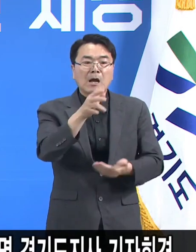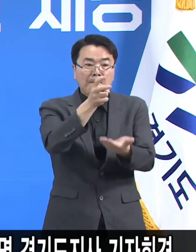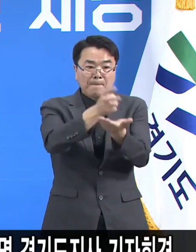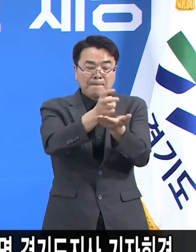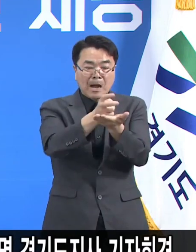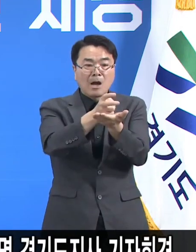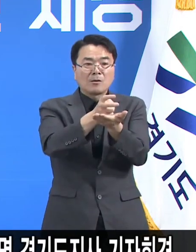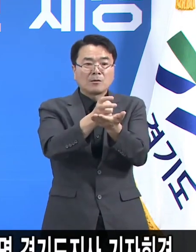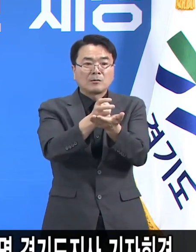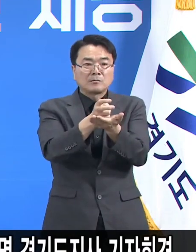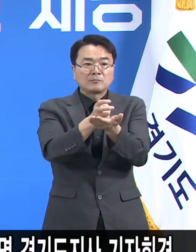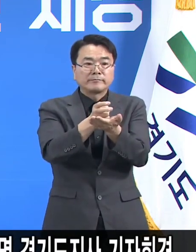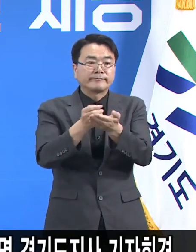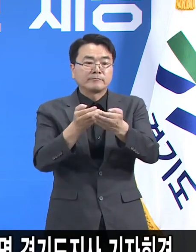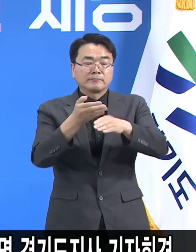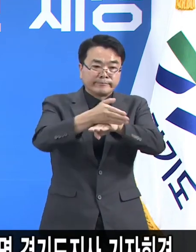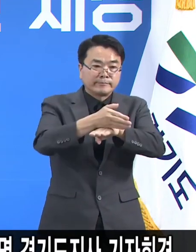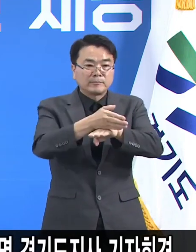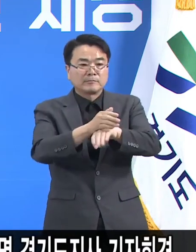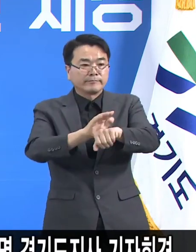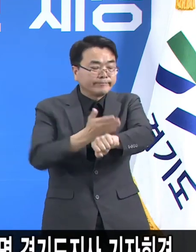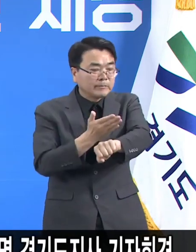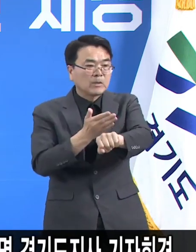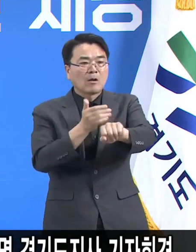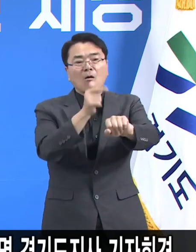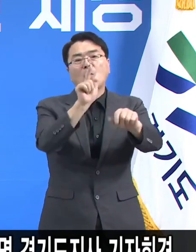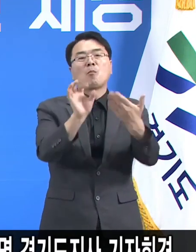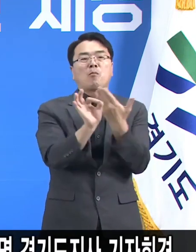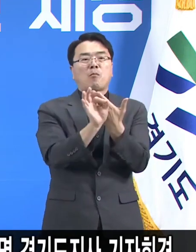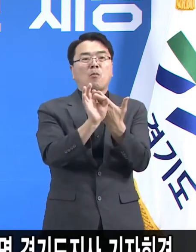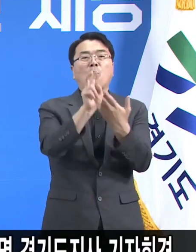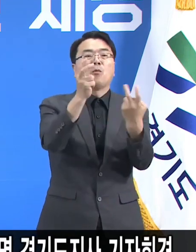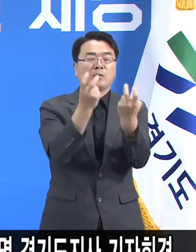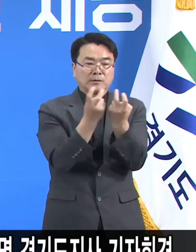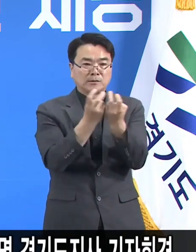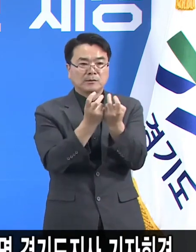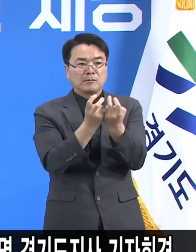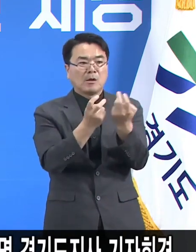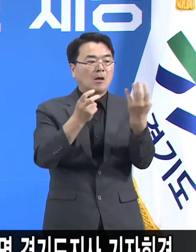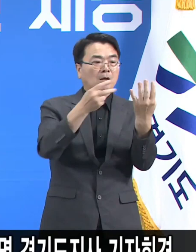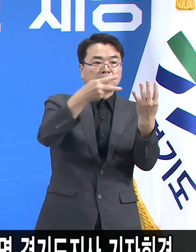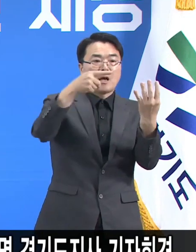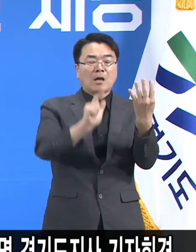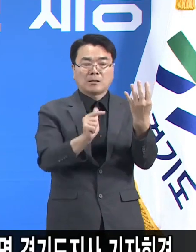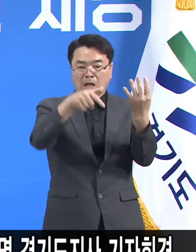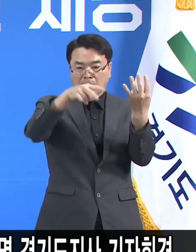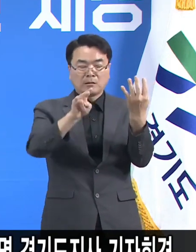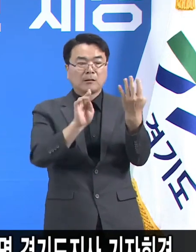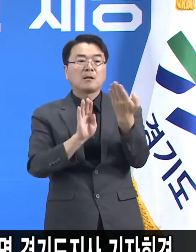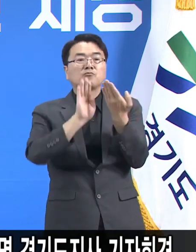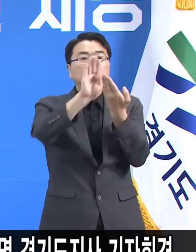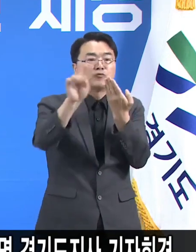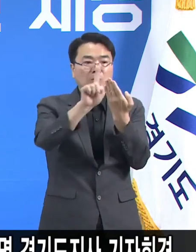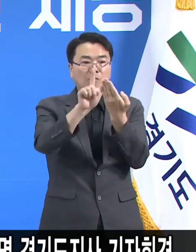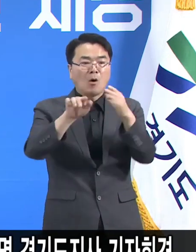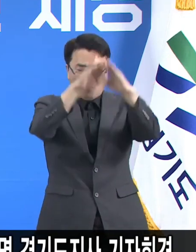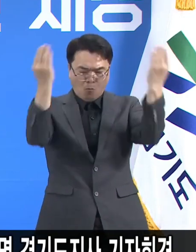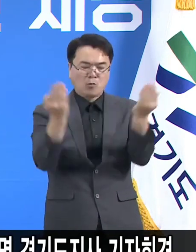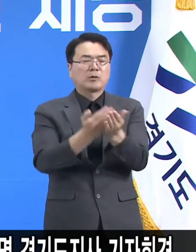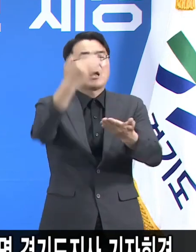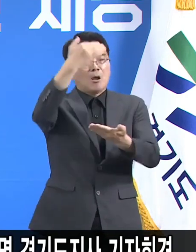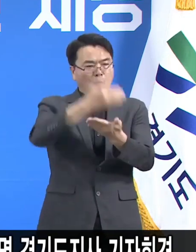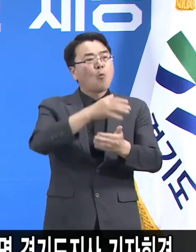최악의 경우 봉쇄 조치 4단계 이후는 거의 일상이 봉쇄되는 조치가 될 수밖에 없기 때문에